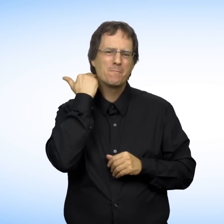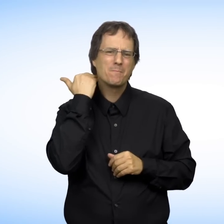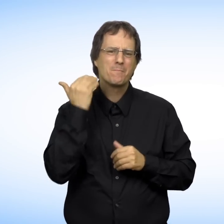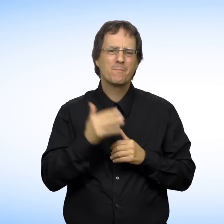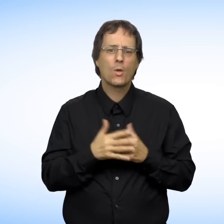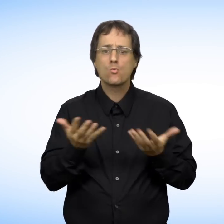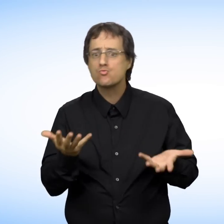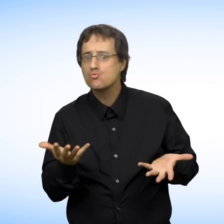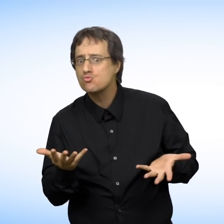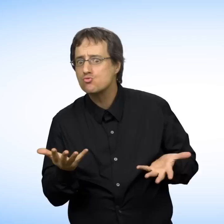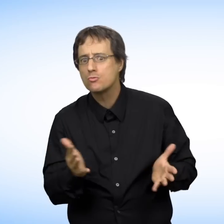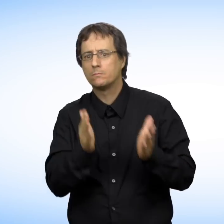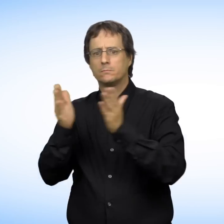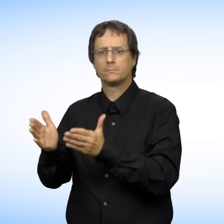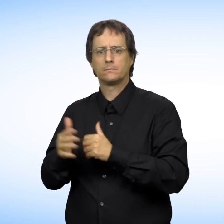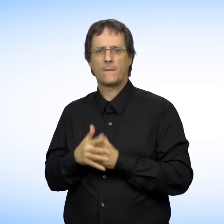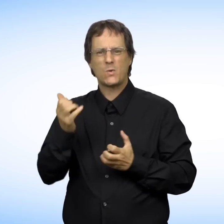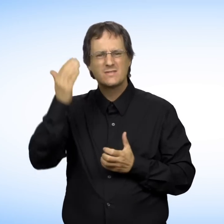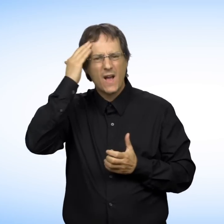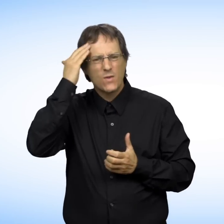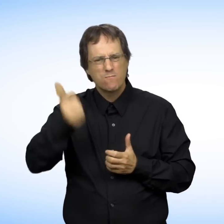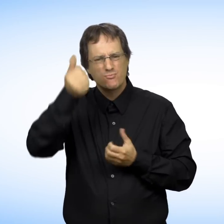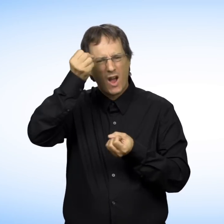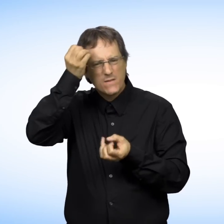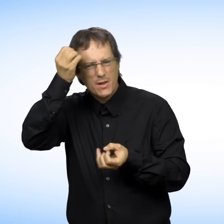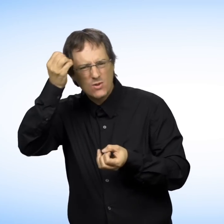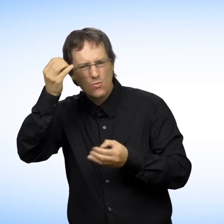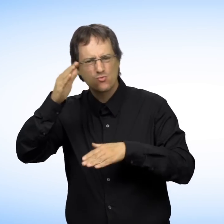commercial cdpdj.qc.ca. Tout s'en d Did !